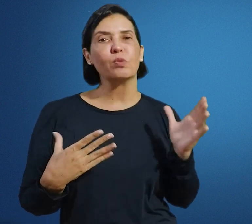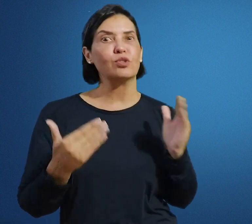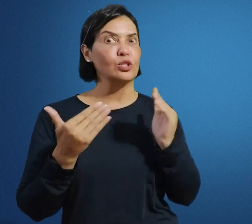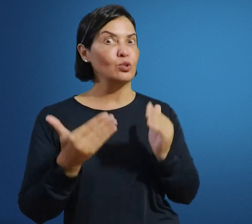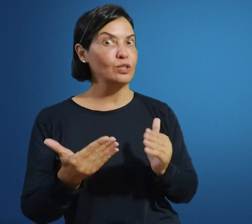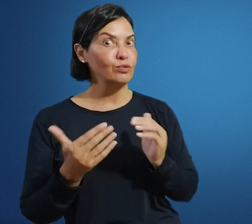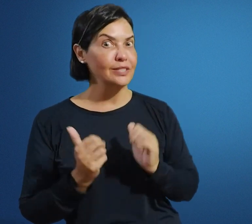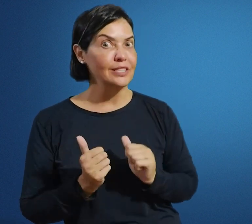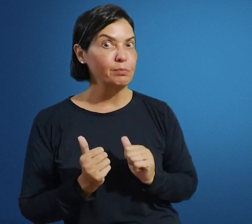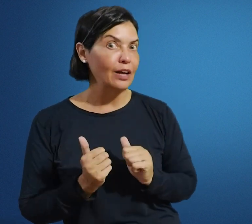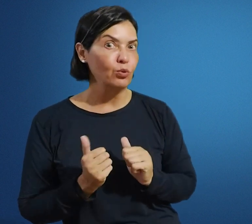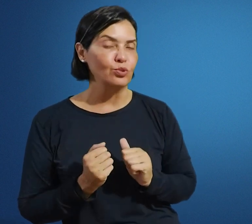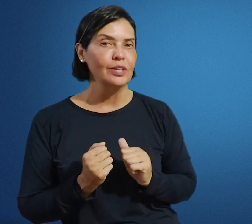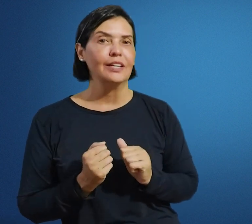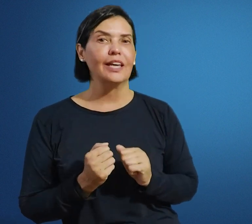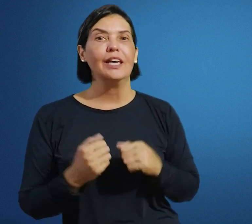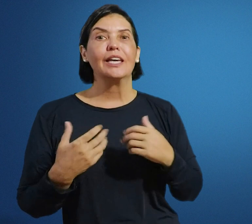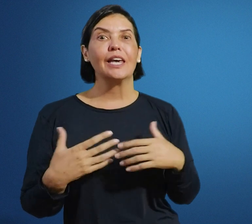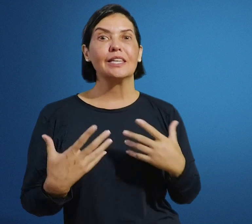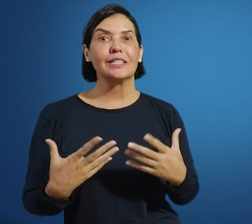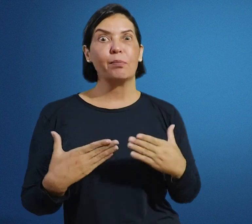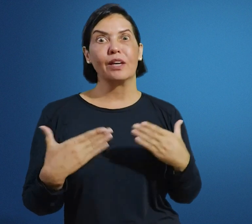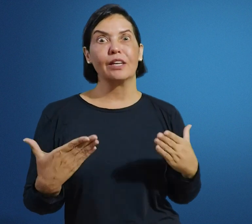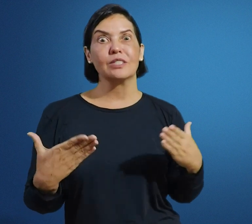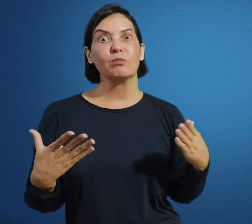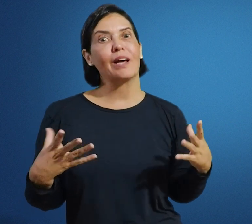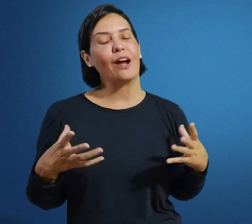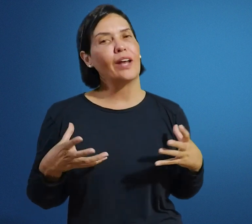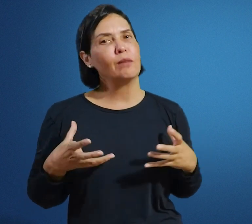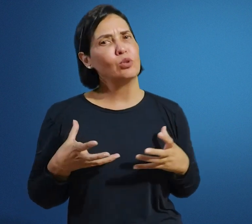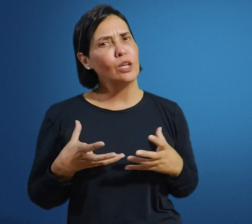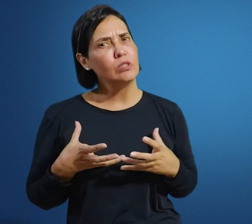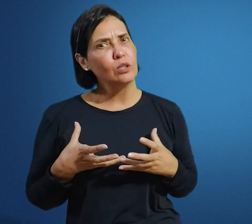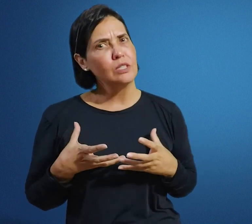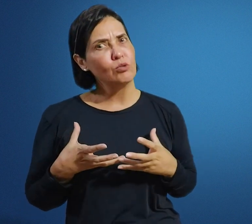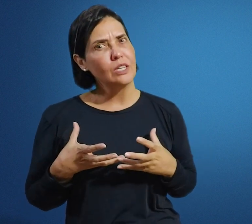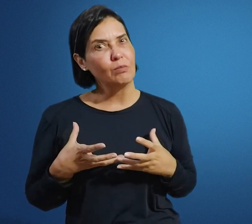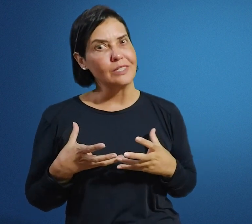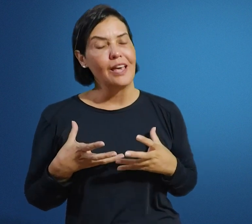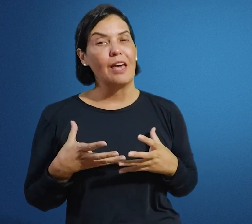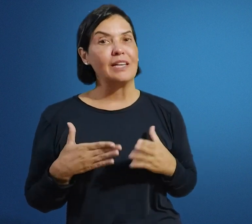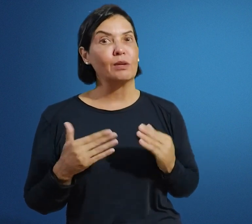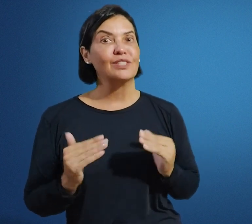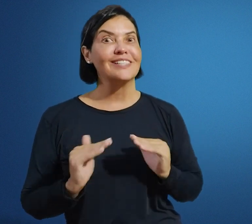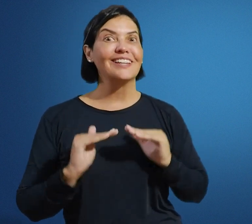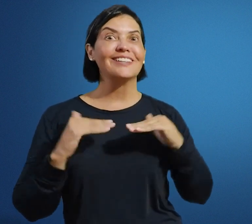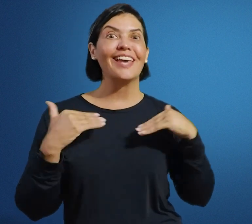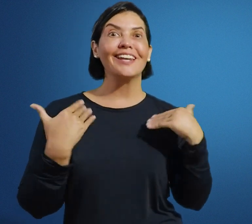os professores, inclusive vocês, pedagogos, né? Quem quiser, porque aqui nós temos uma carga horária muito reduzida do ensino de Libras. É mais para vocês entenderem